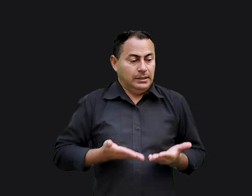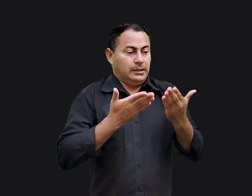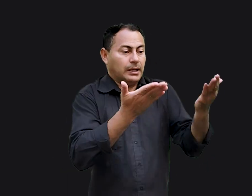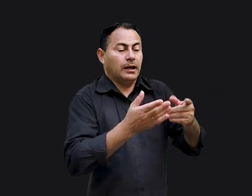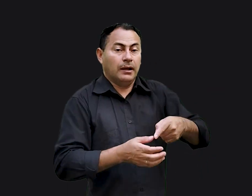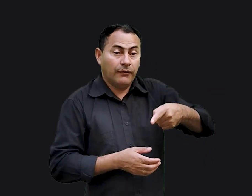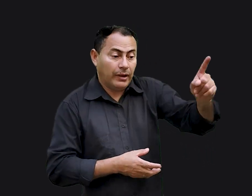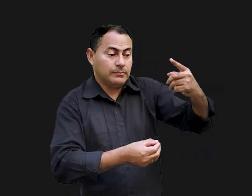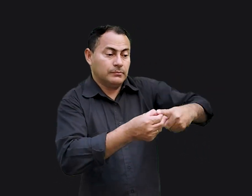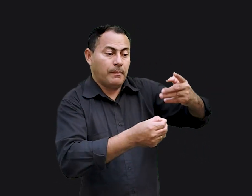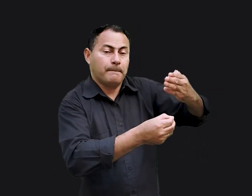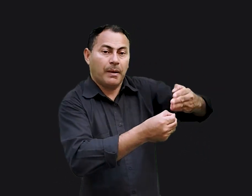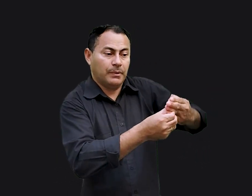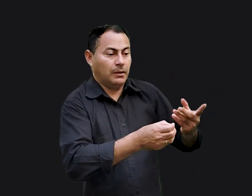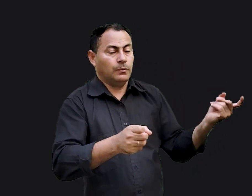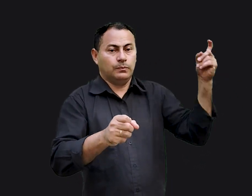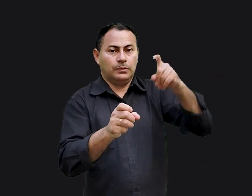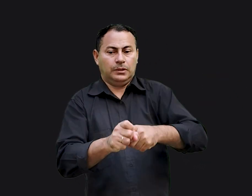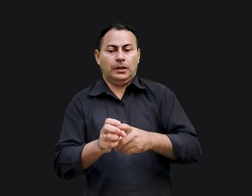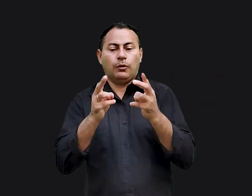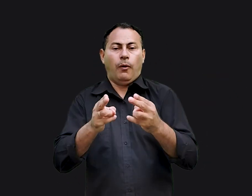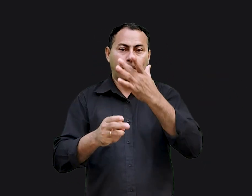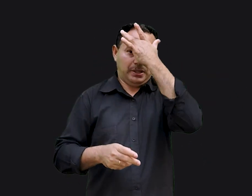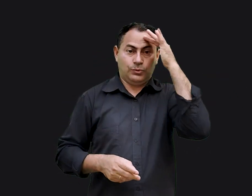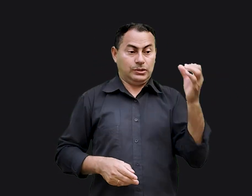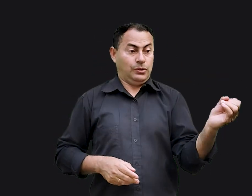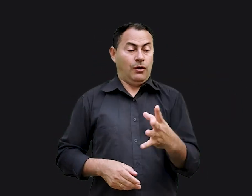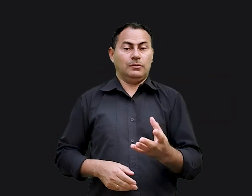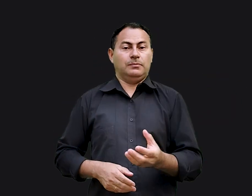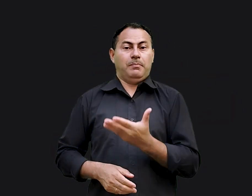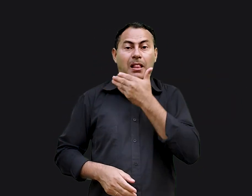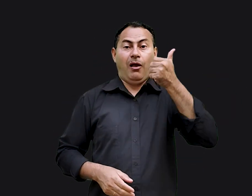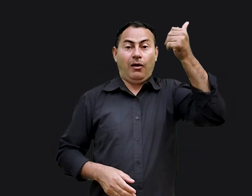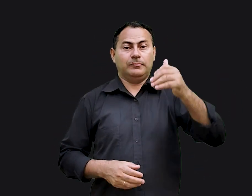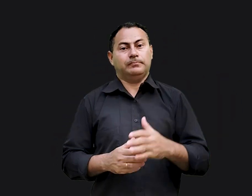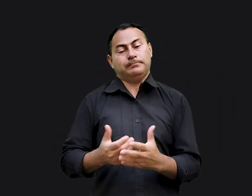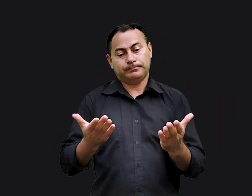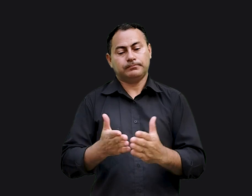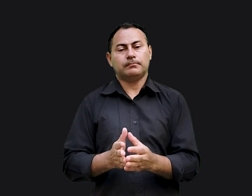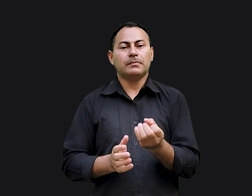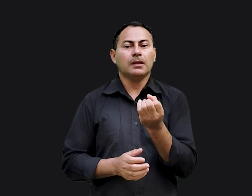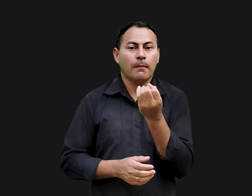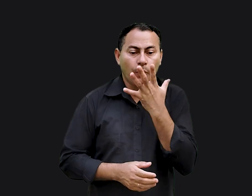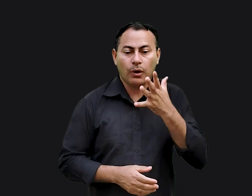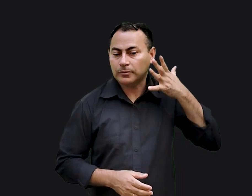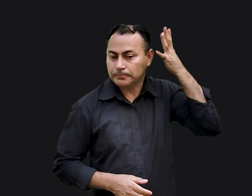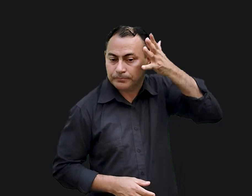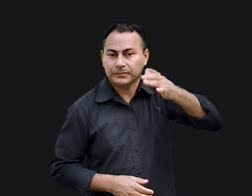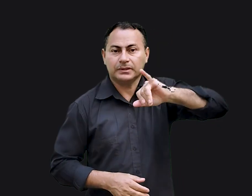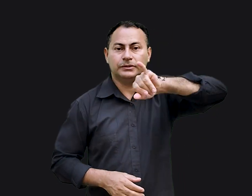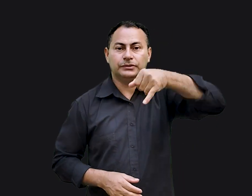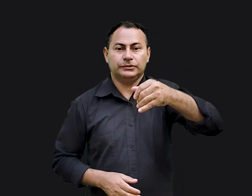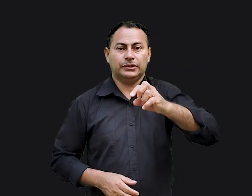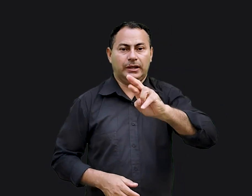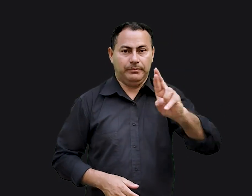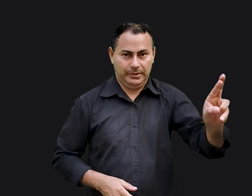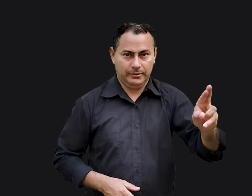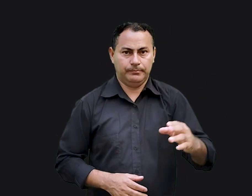vocês se renderem e forem para a Babilônia, voltarão como vasos novos. E essa era a parte boa do sermão de Jeremias.